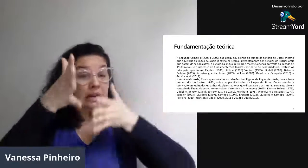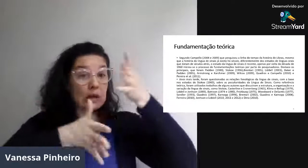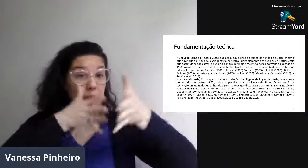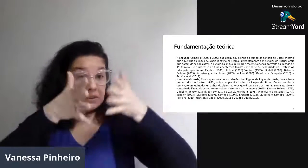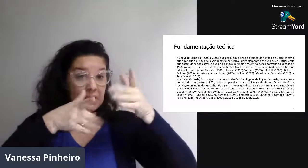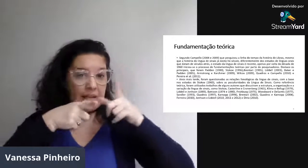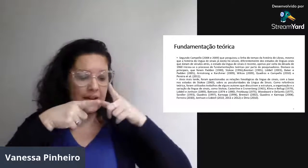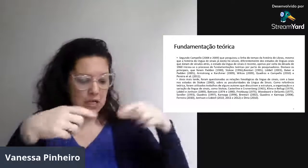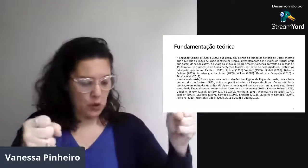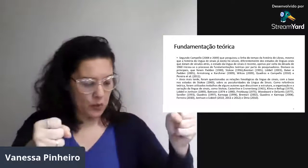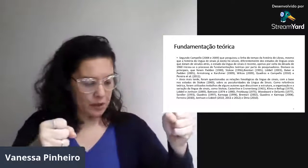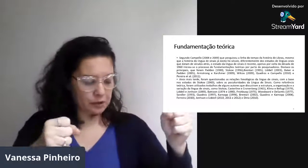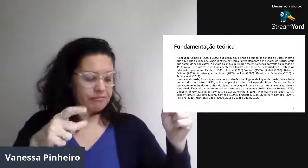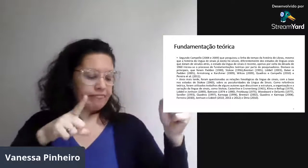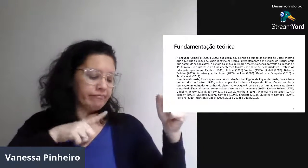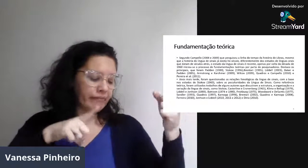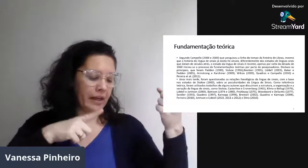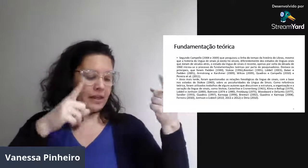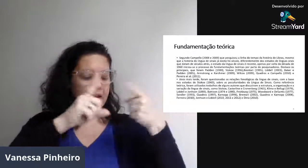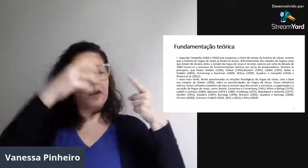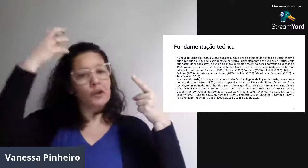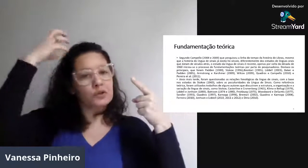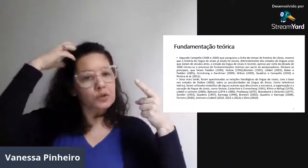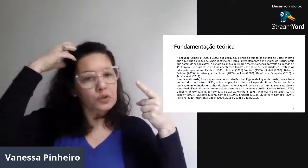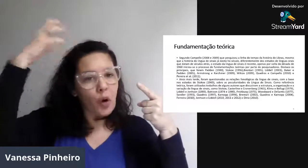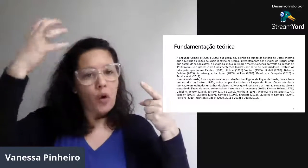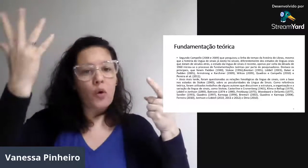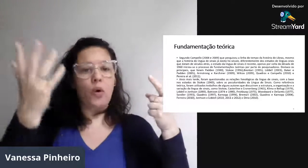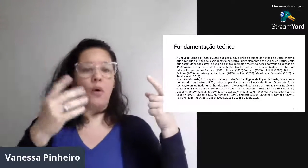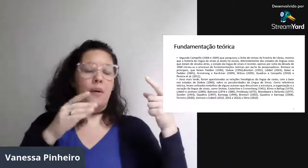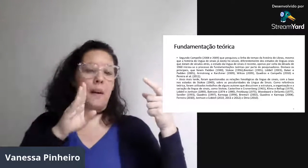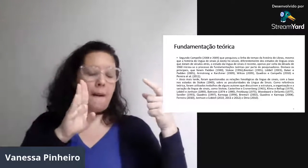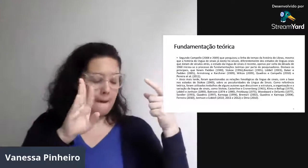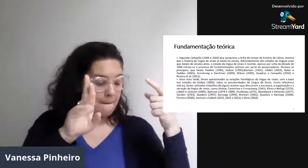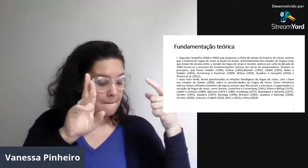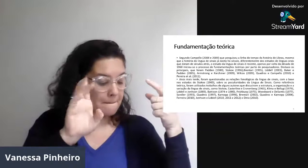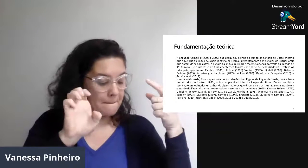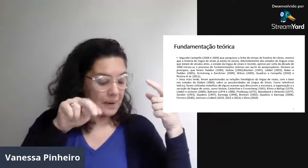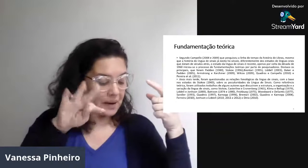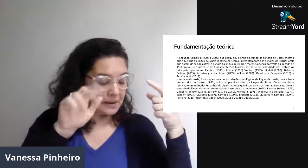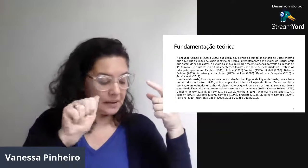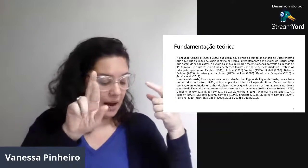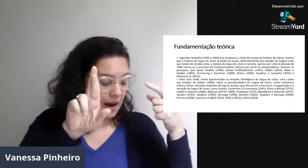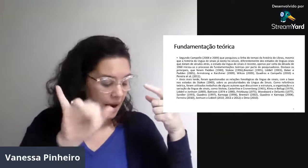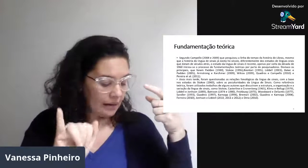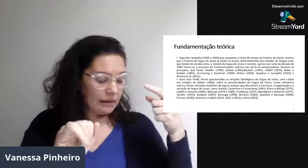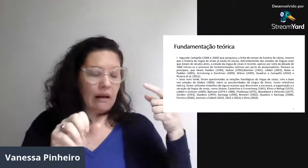exemplo, sinais linguísticos tem... Stockoy,